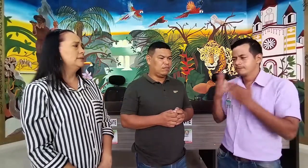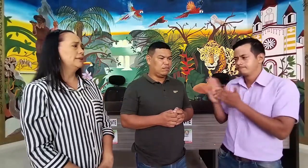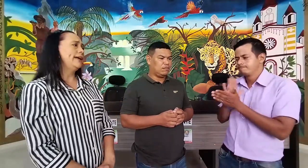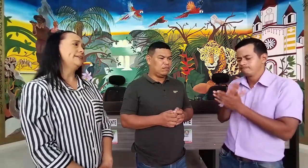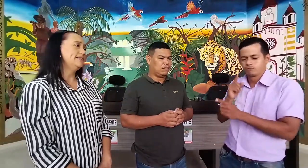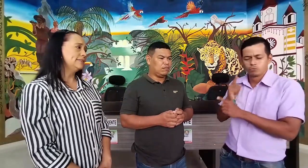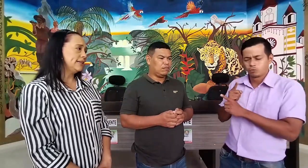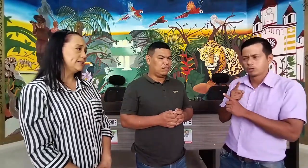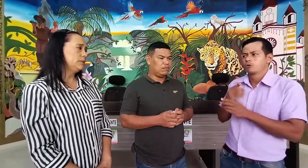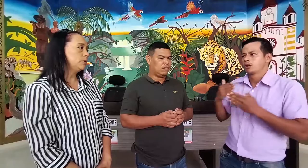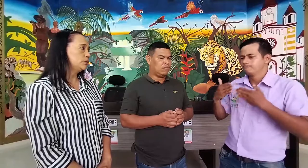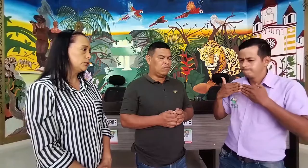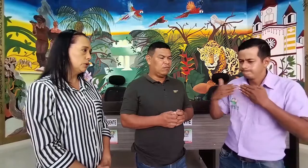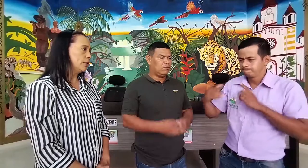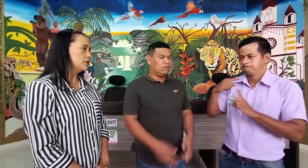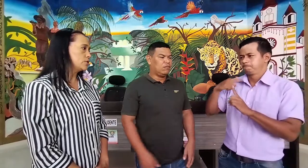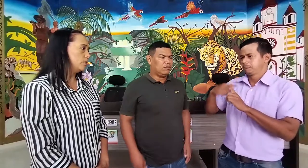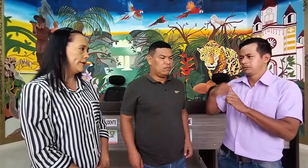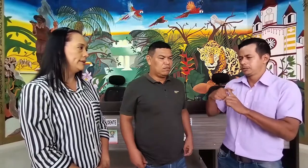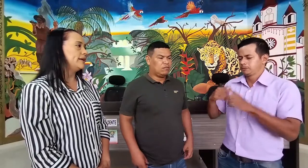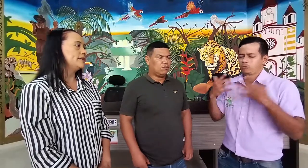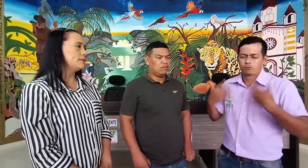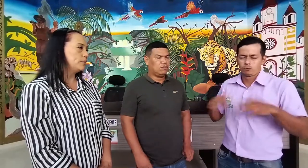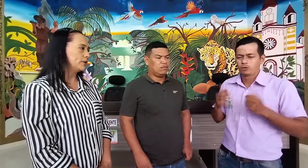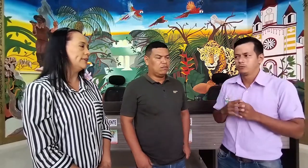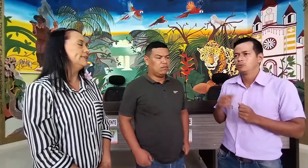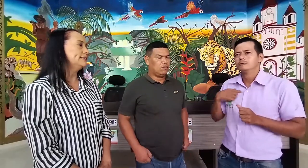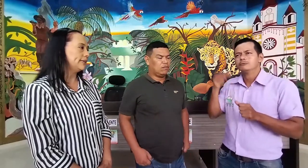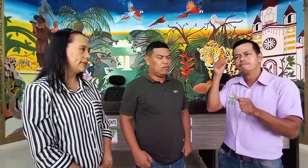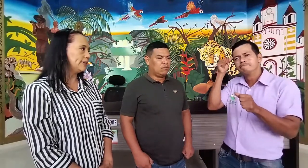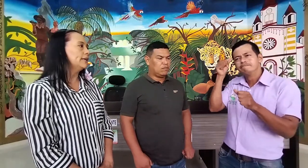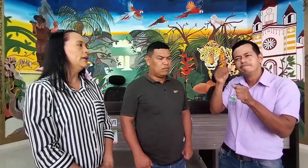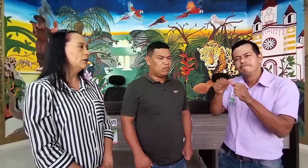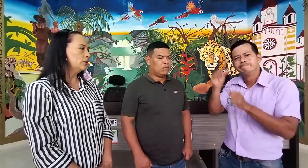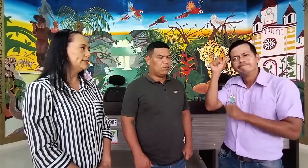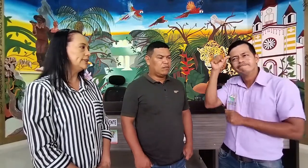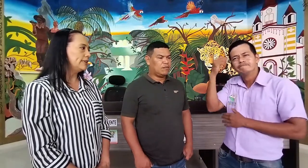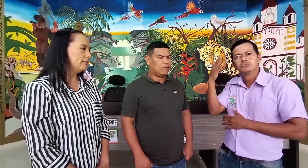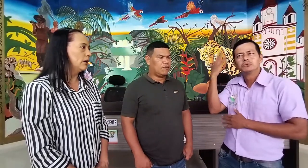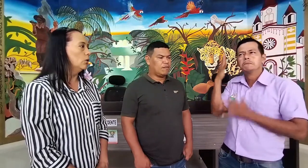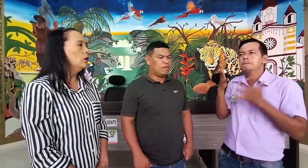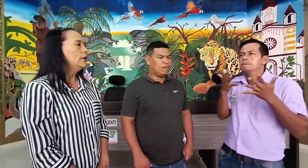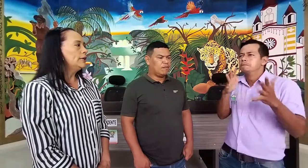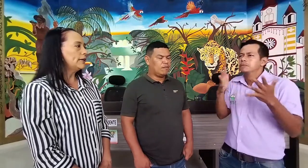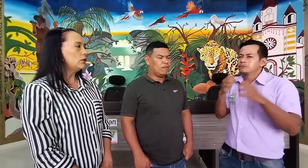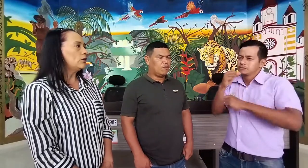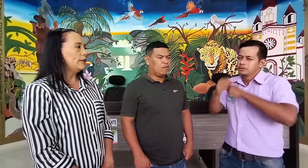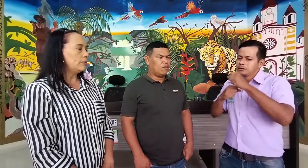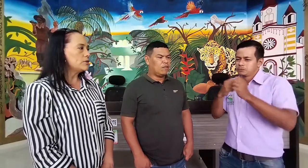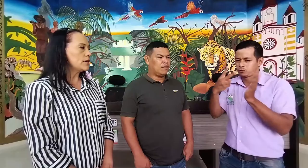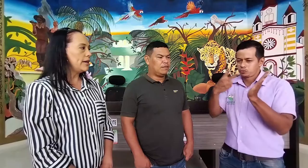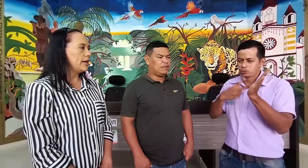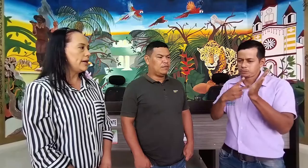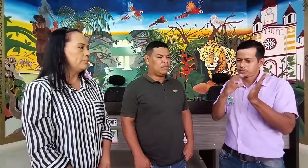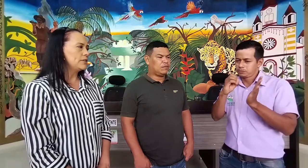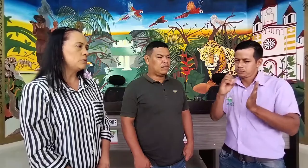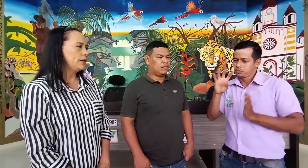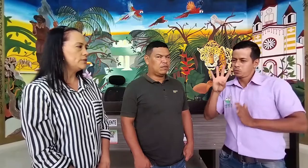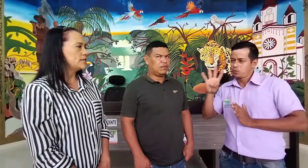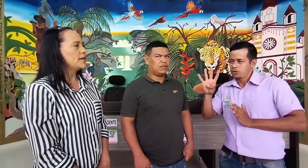Gracias, gracias por lo que nos comentaba. Es importante seguir con este trabajo. Recordamos que más o menos hacia